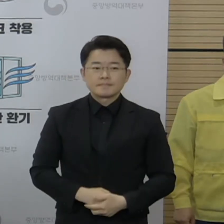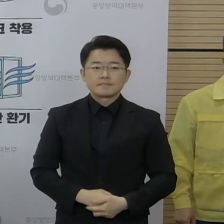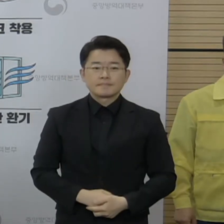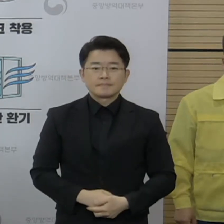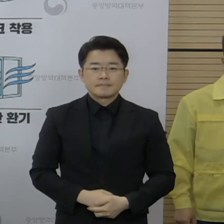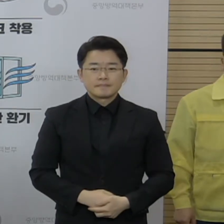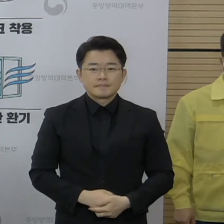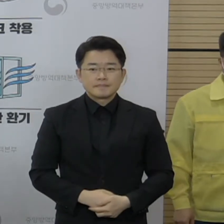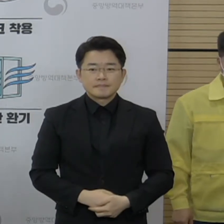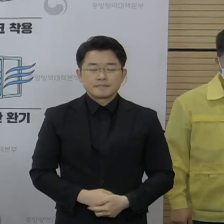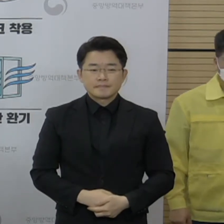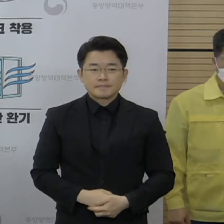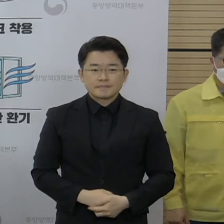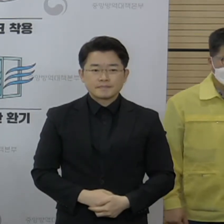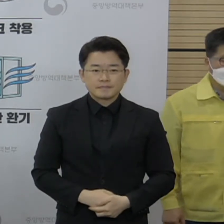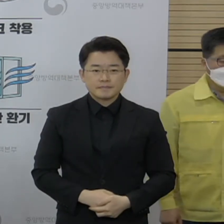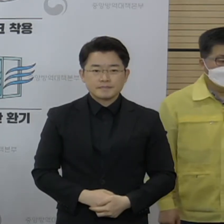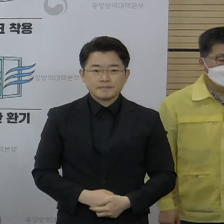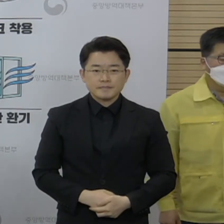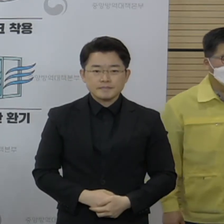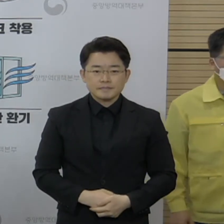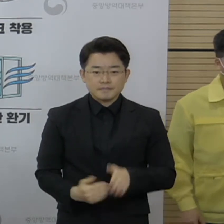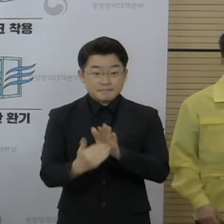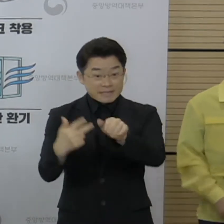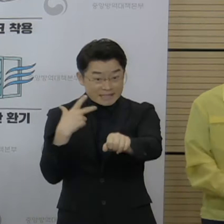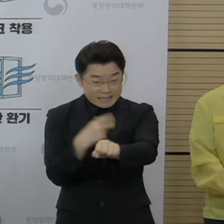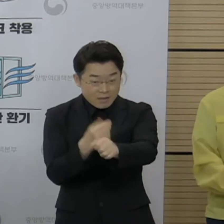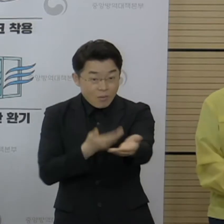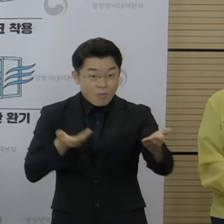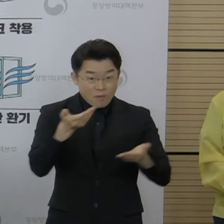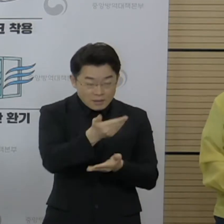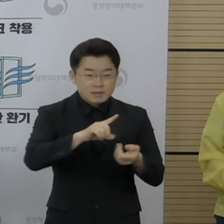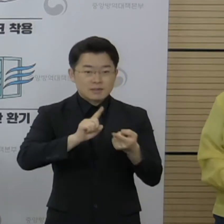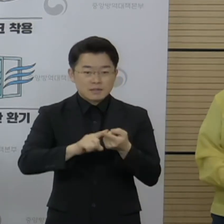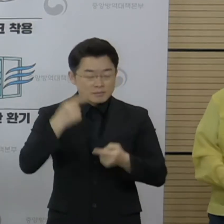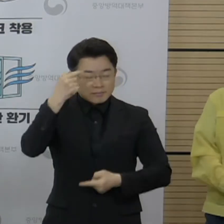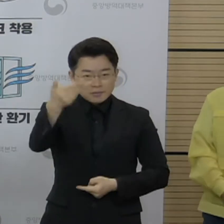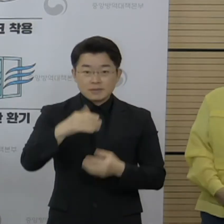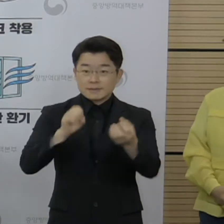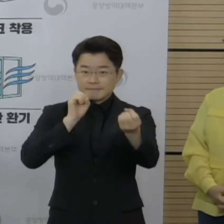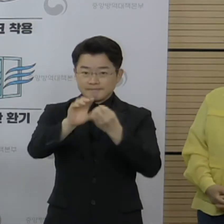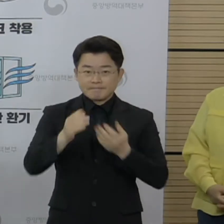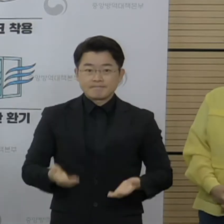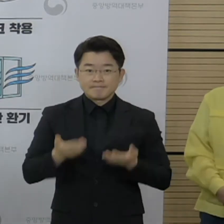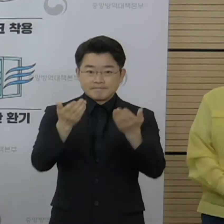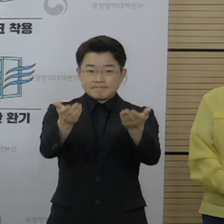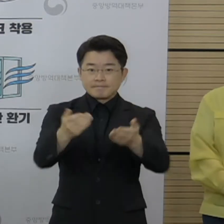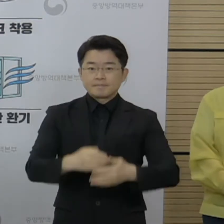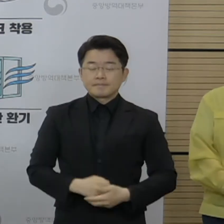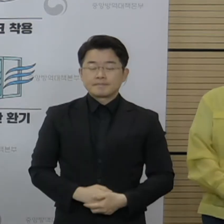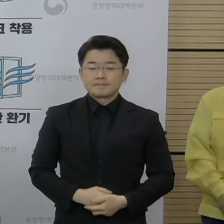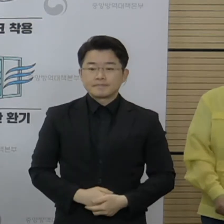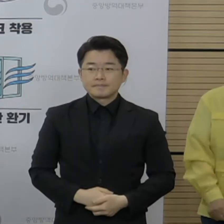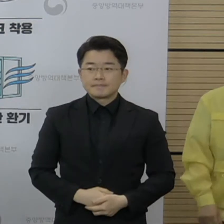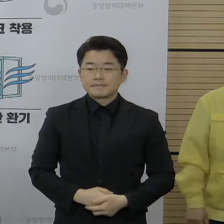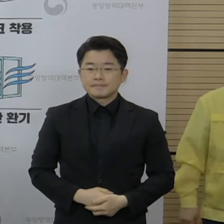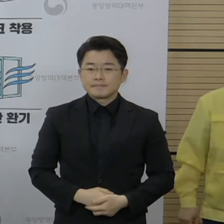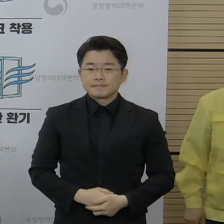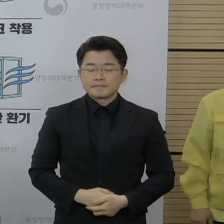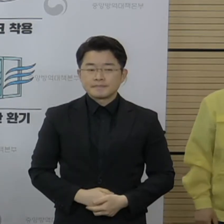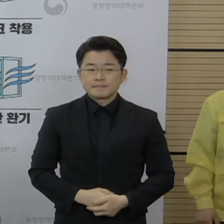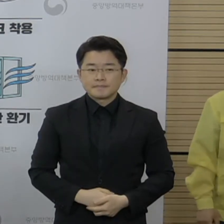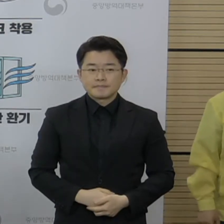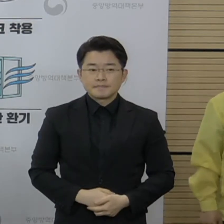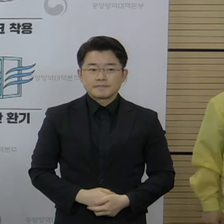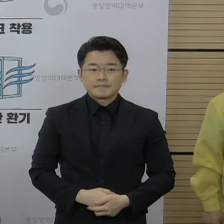네, 그럼 백신 교환과 관련된 질의응답 먼저 진행하겠습니다. 현재 두 분 기자님 질문이 있습니다.